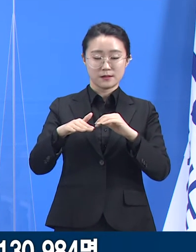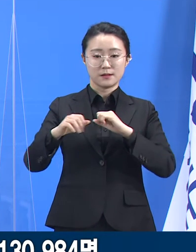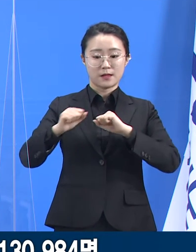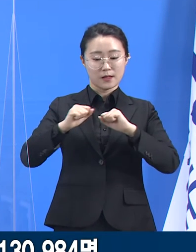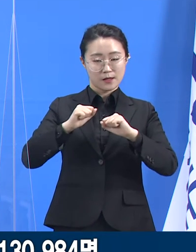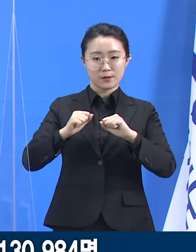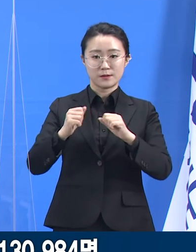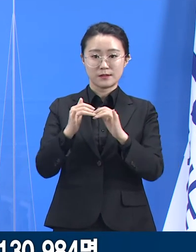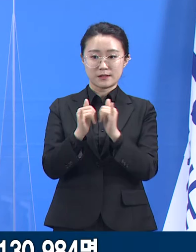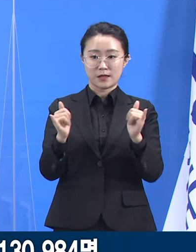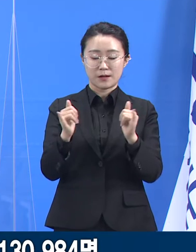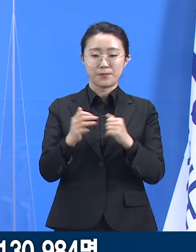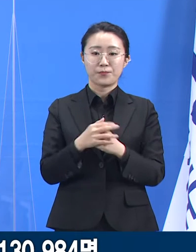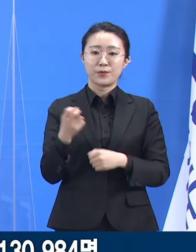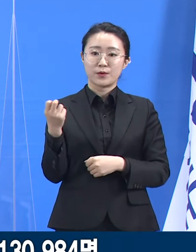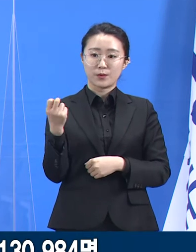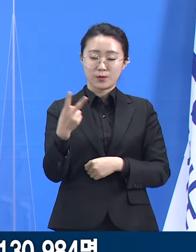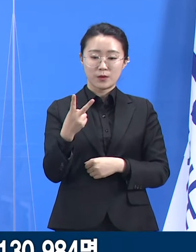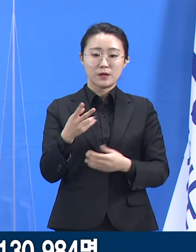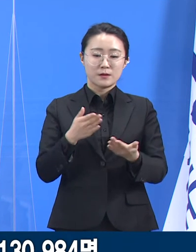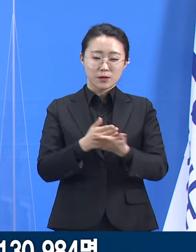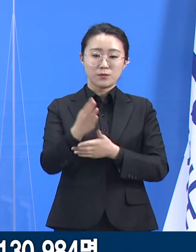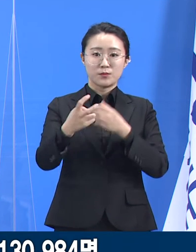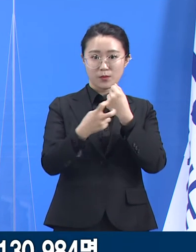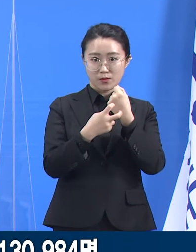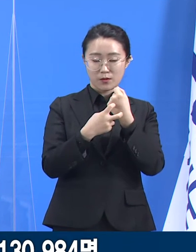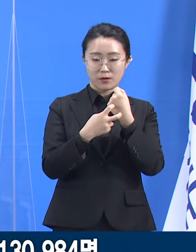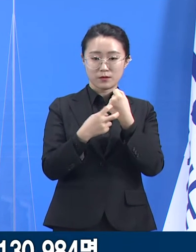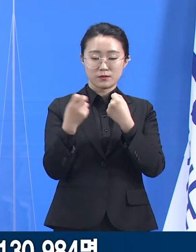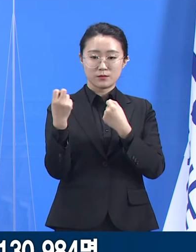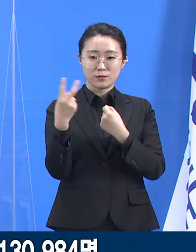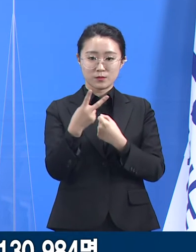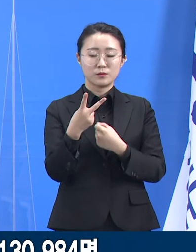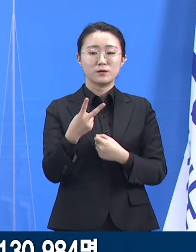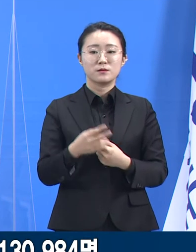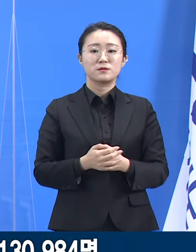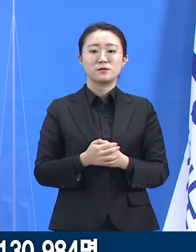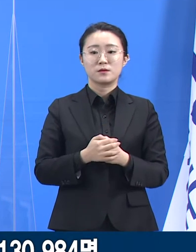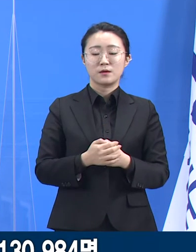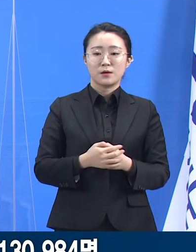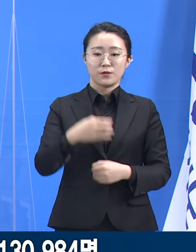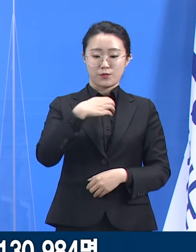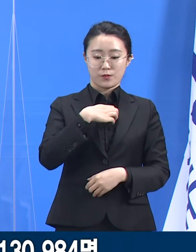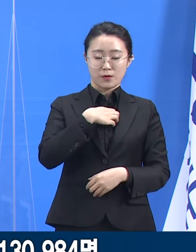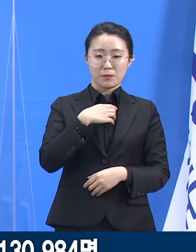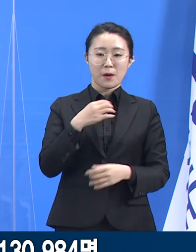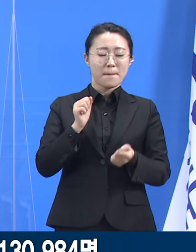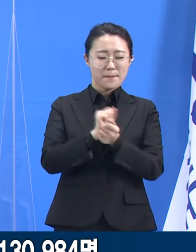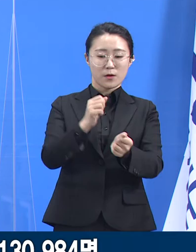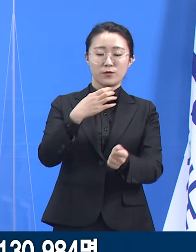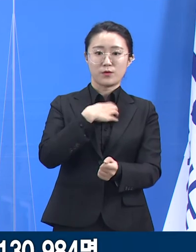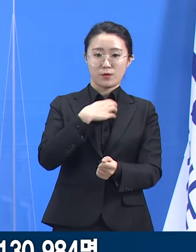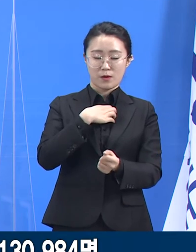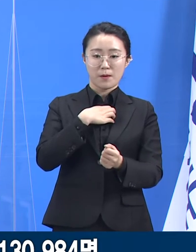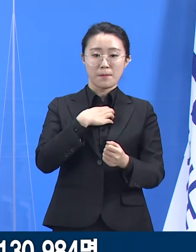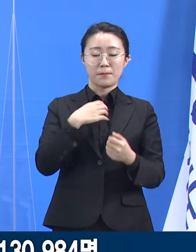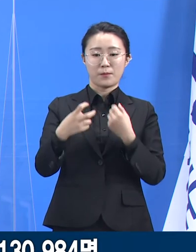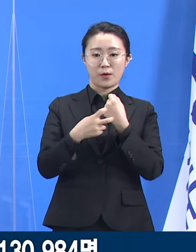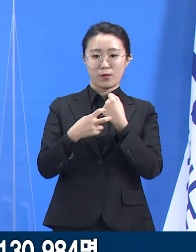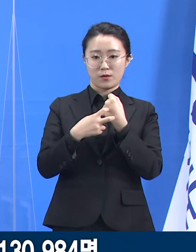치료 전담병원 6,106명, 정신의료기관과 고위험의료기관 5만 6,450명입니다.